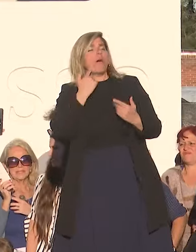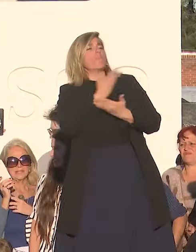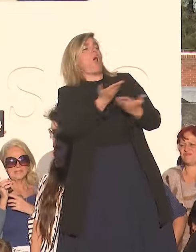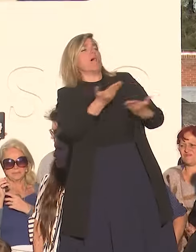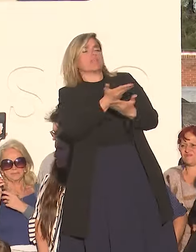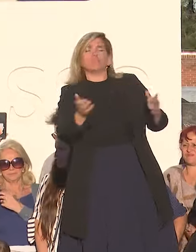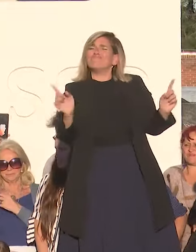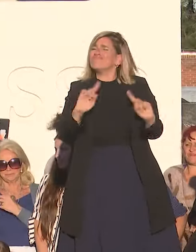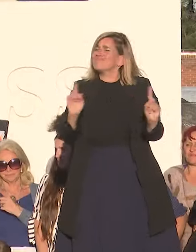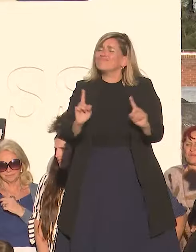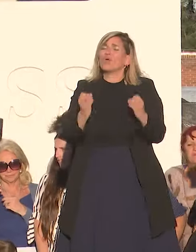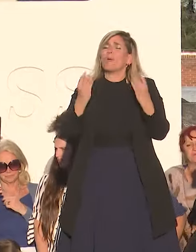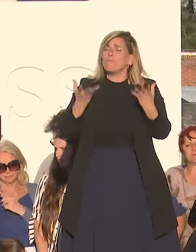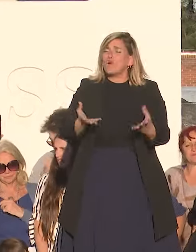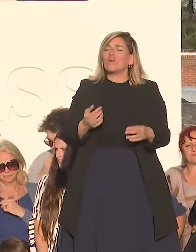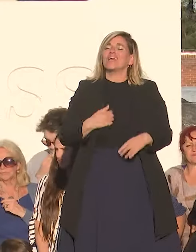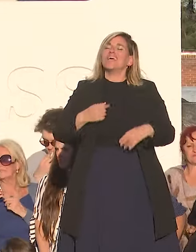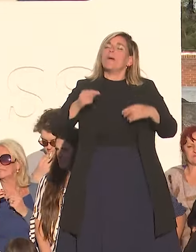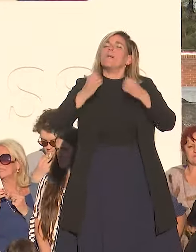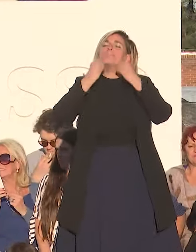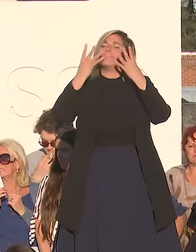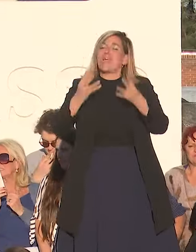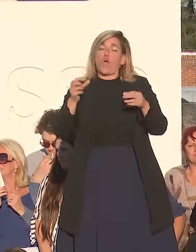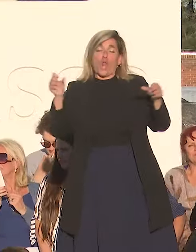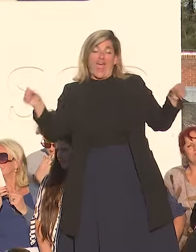porque se hace y no se dice